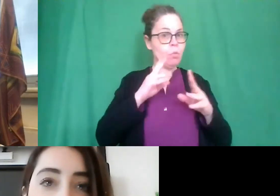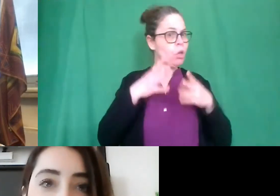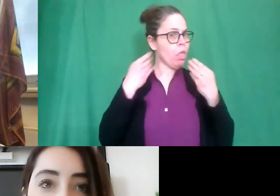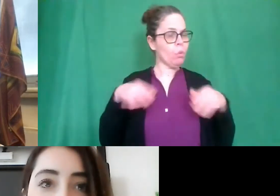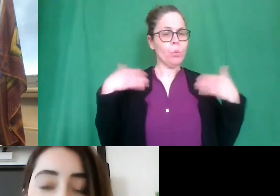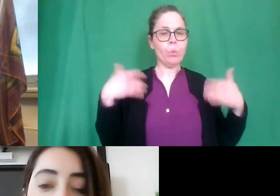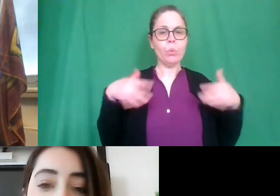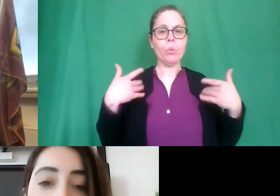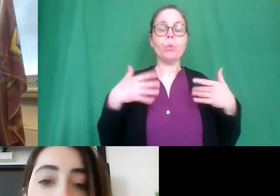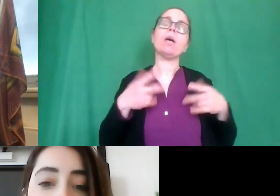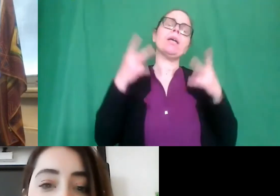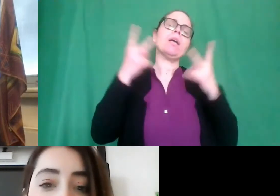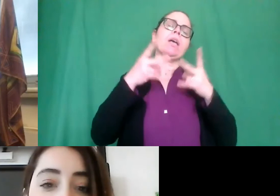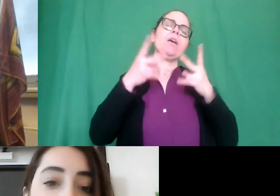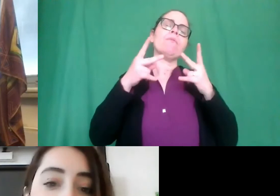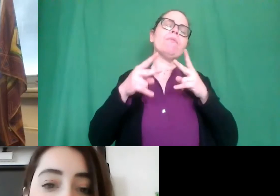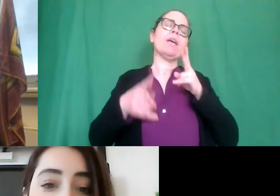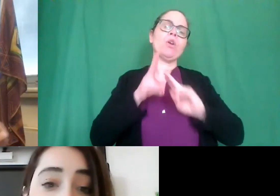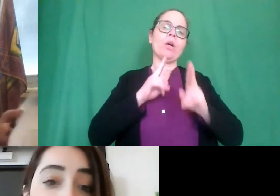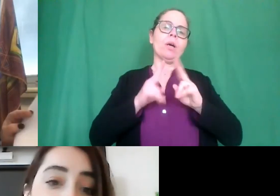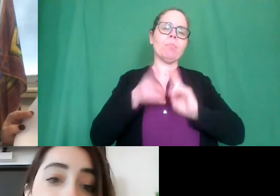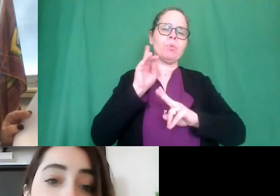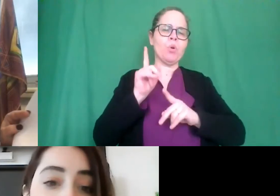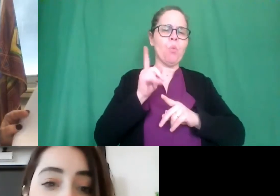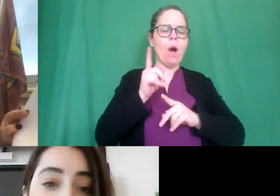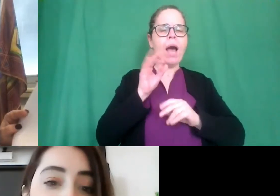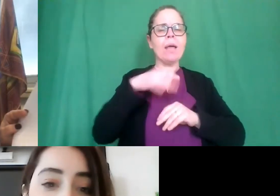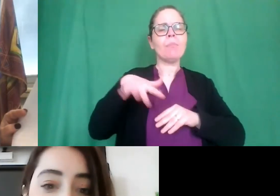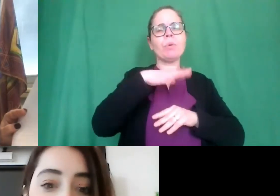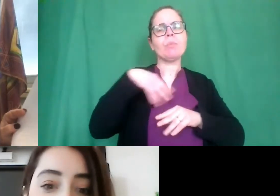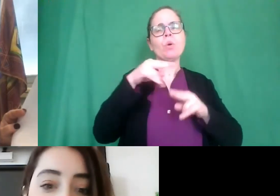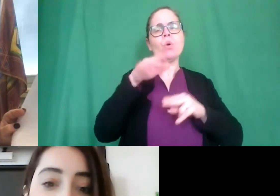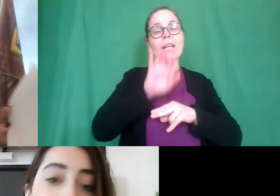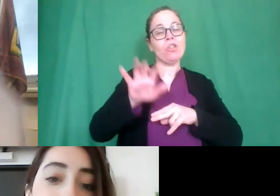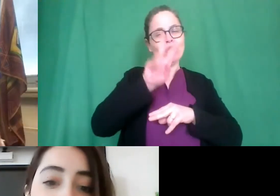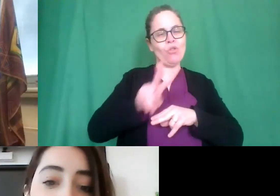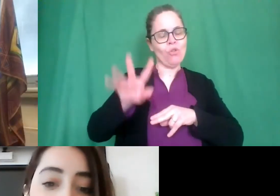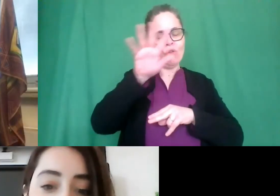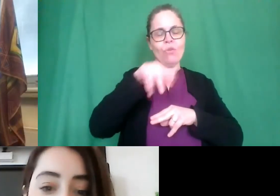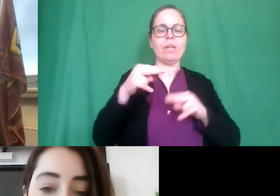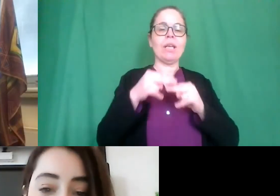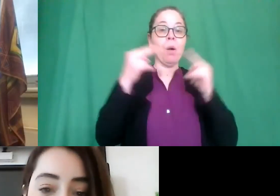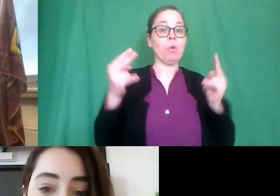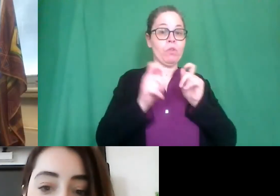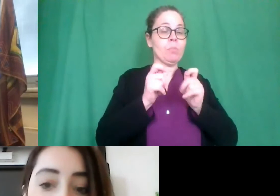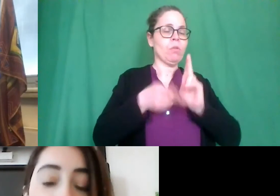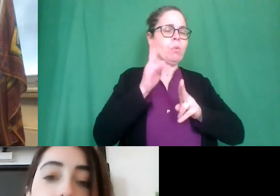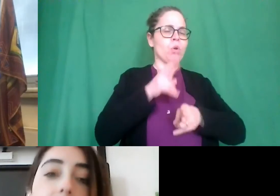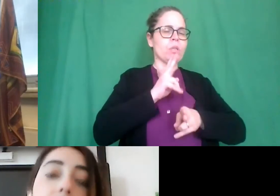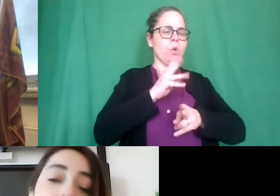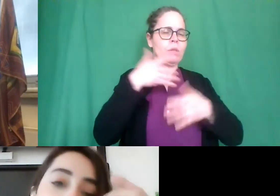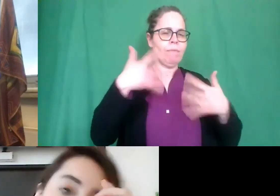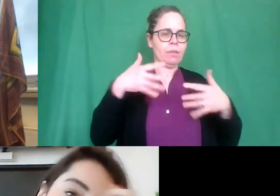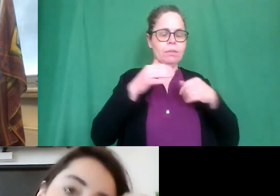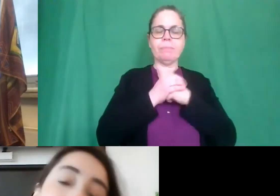un grandissimo contributo al successo di questa nostra iniziativa ci arriva proprio dalla nostra regione veneto e in particolar modo dalla provincia di padova